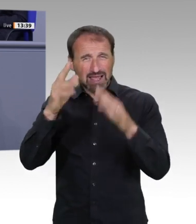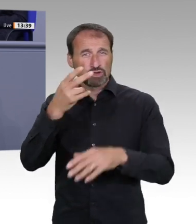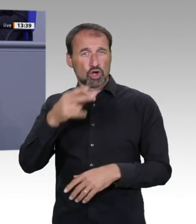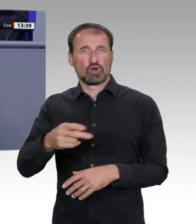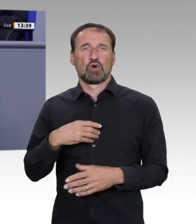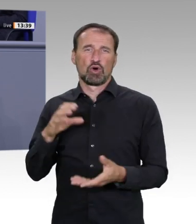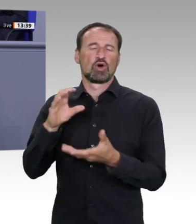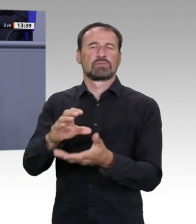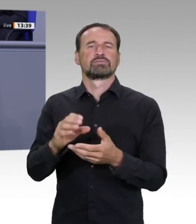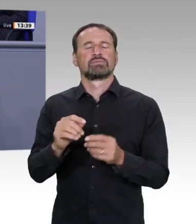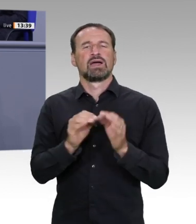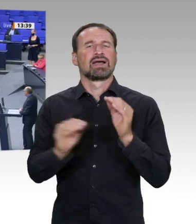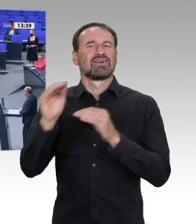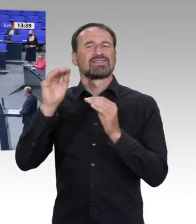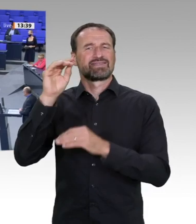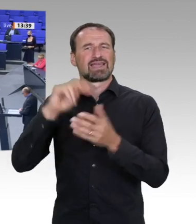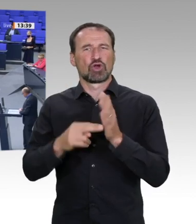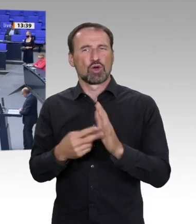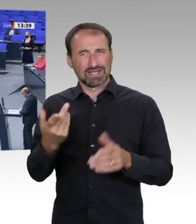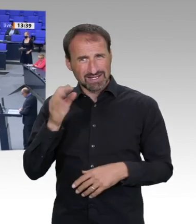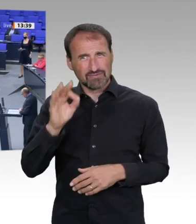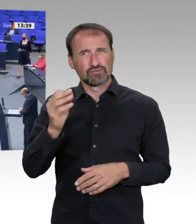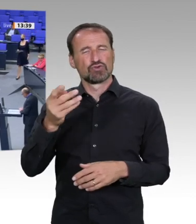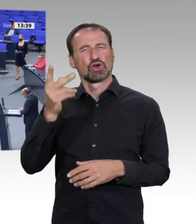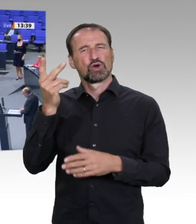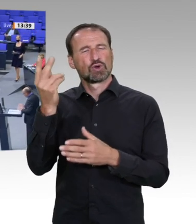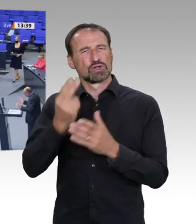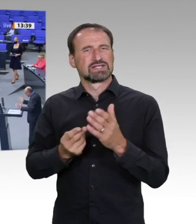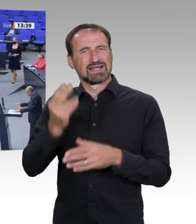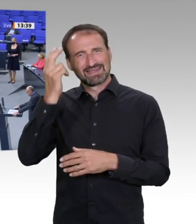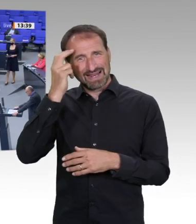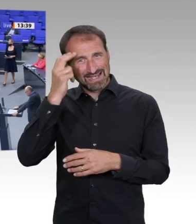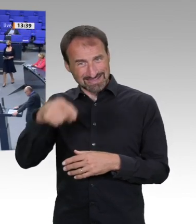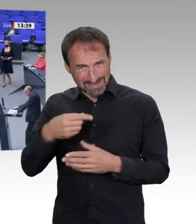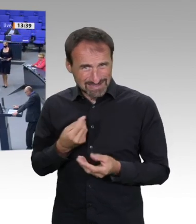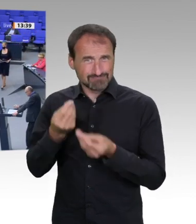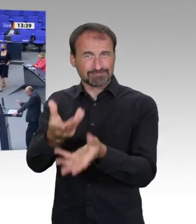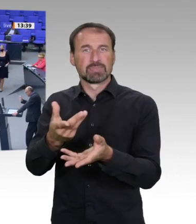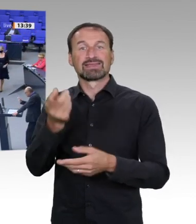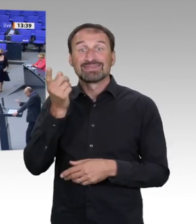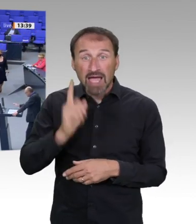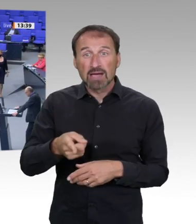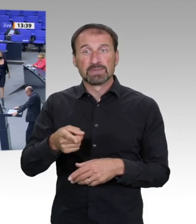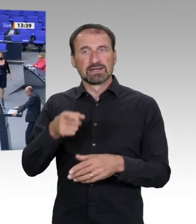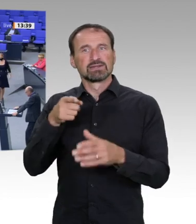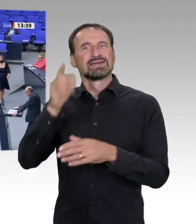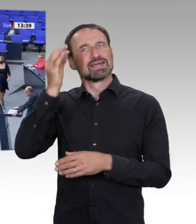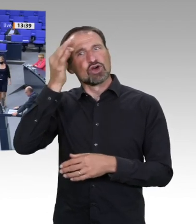Mittel dafür verdoppeln auf 4 Milliarden Euro in den nächsten 5 Jahren, um dafür zu sorgen, dass wir Zukunft aktiv gestalten.